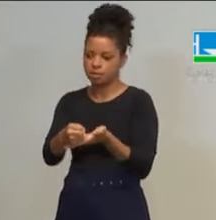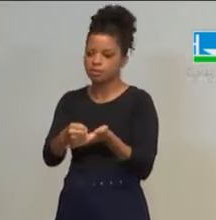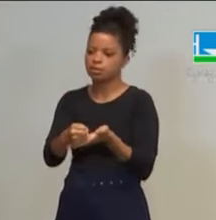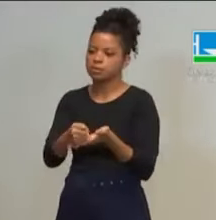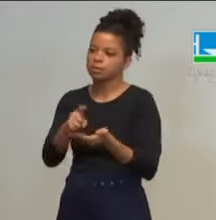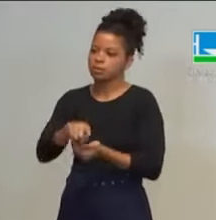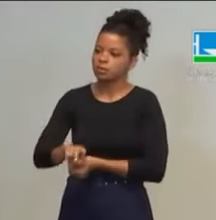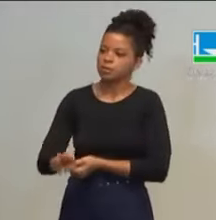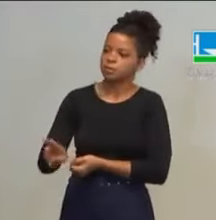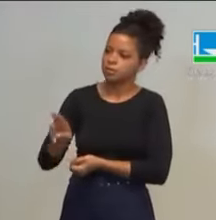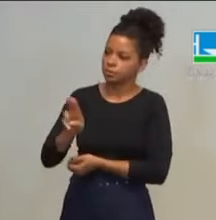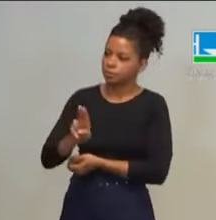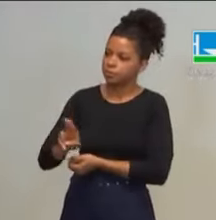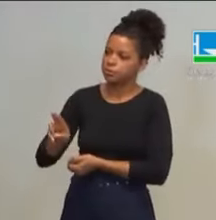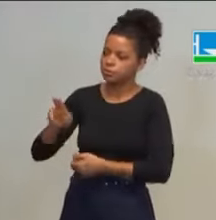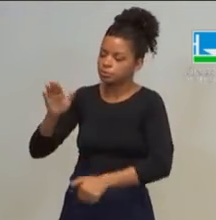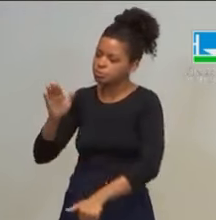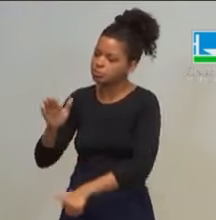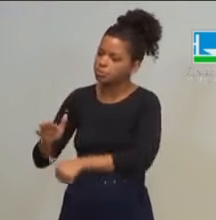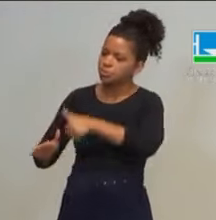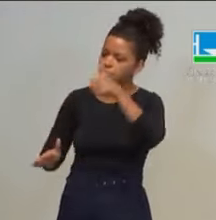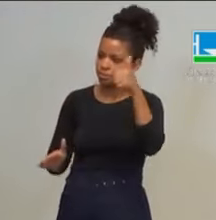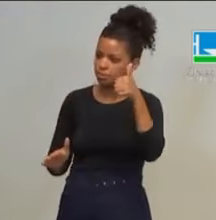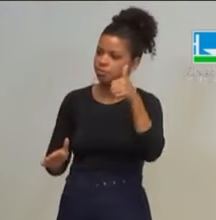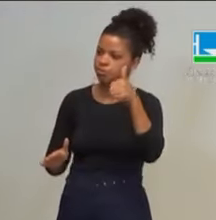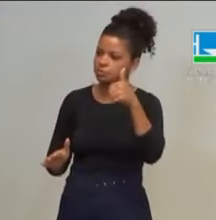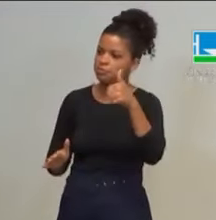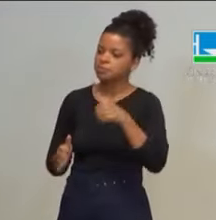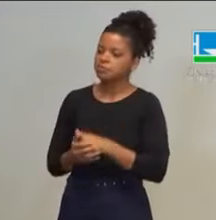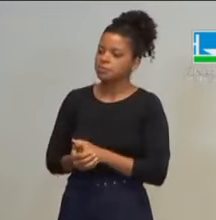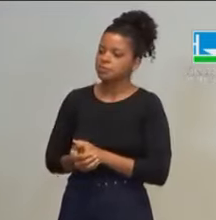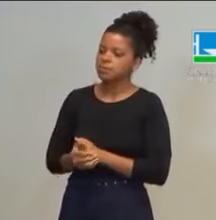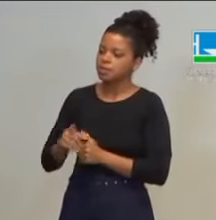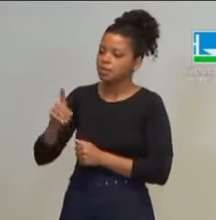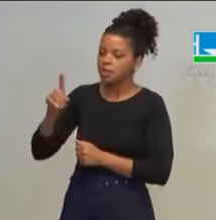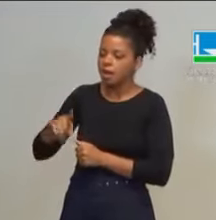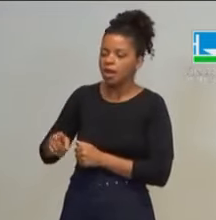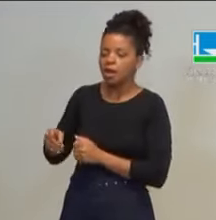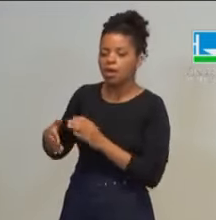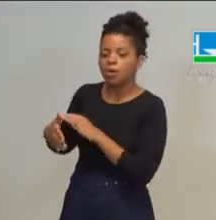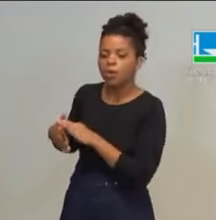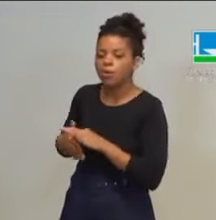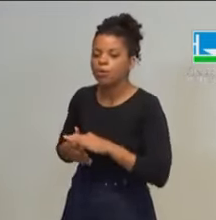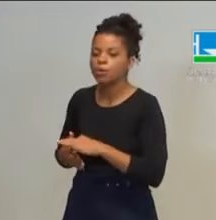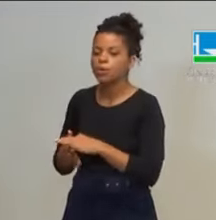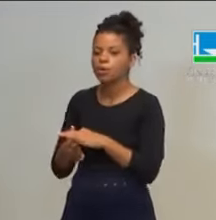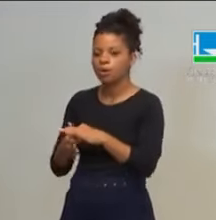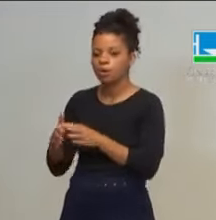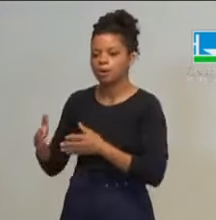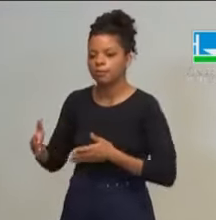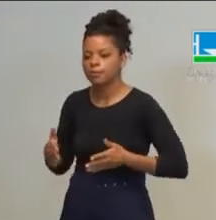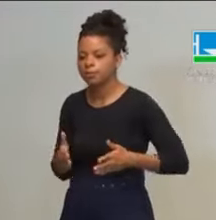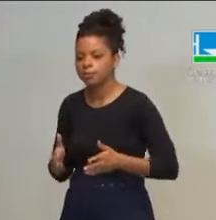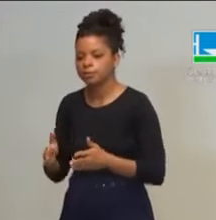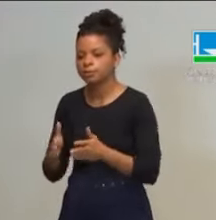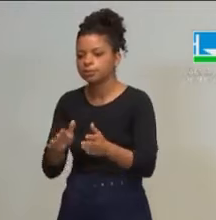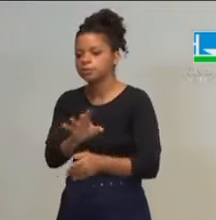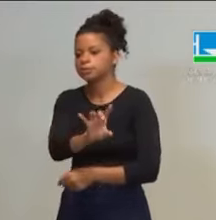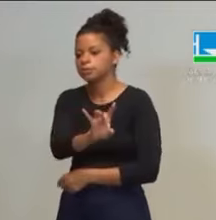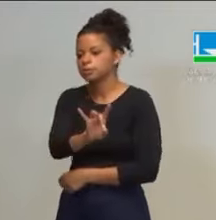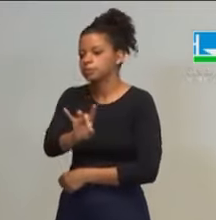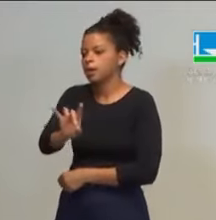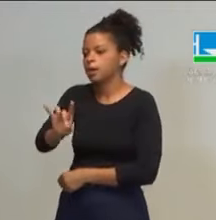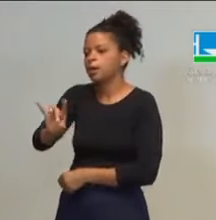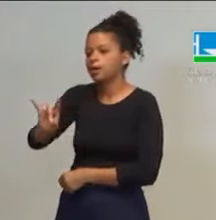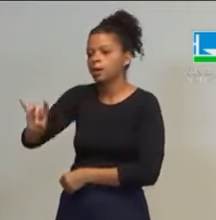é pioneira e é desbravadora. Ilumina, ainda hoje, os caminhos por onde cada um dos integrantes desse